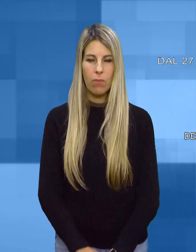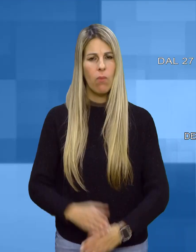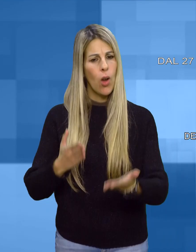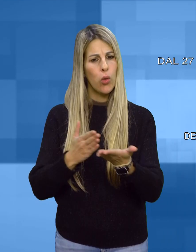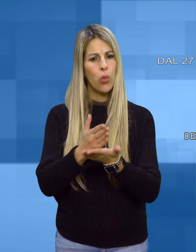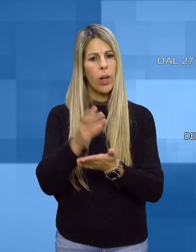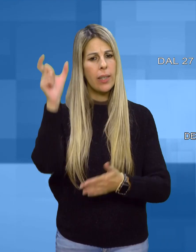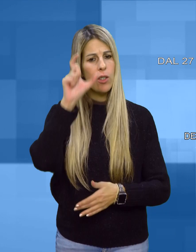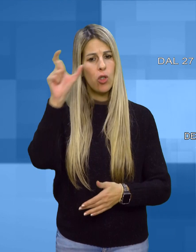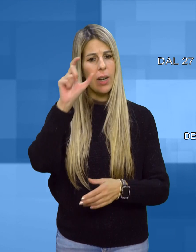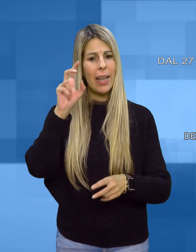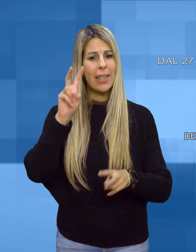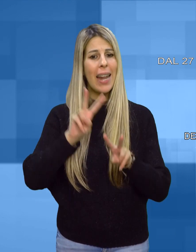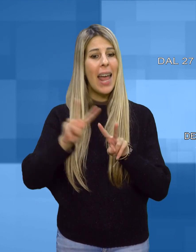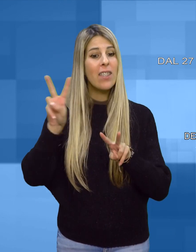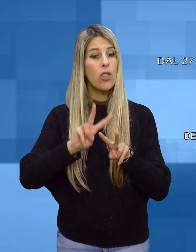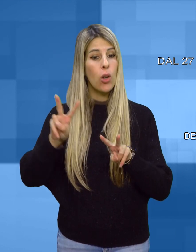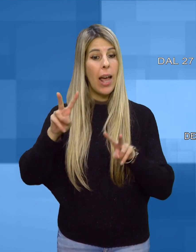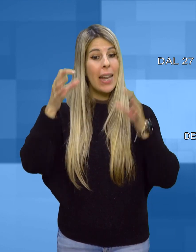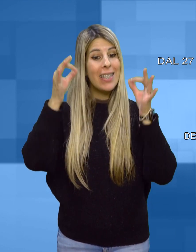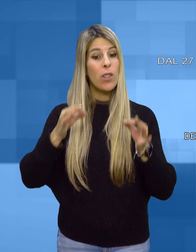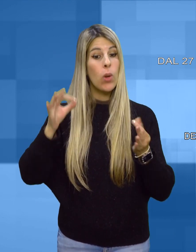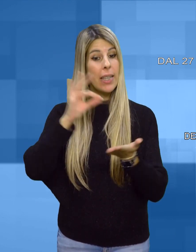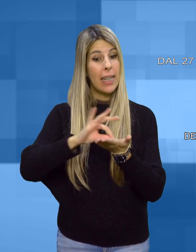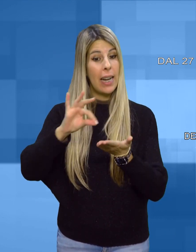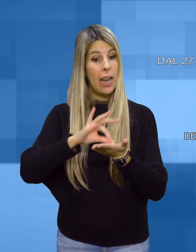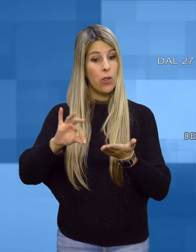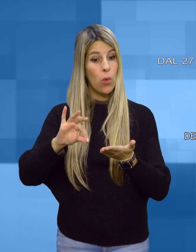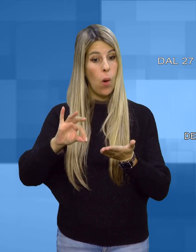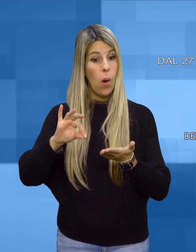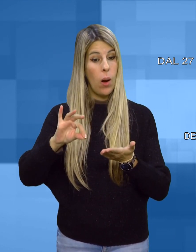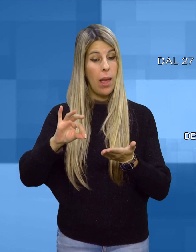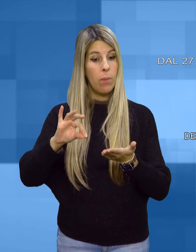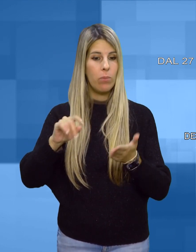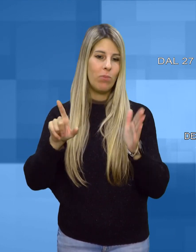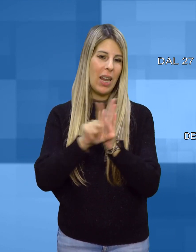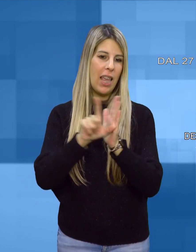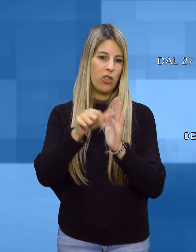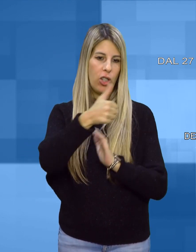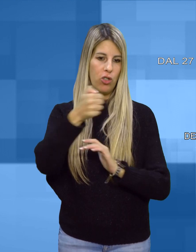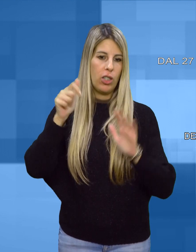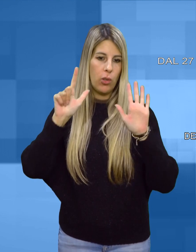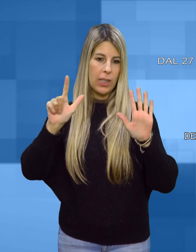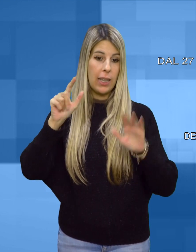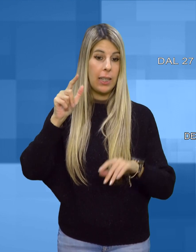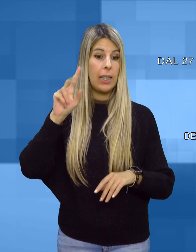Durante la giornata nazionale della sicurezza delle scuole, istituita dalla legge numero 107 del 2015